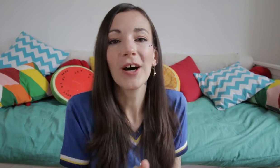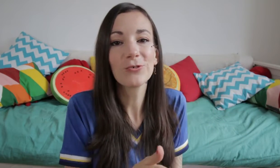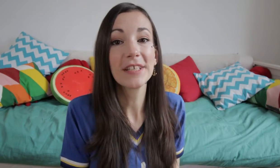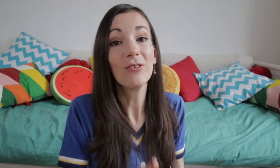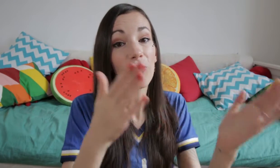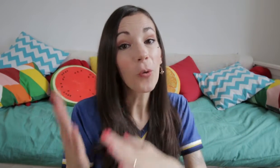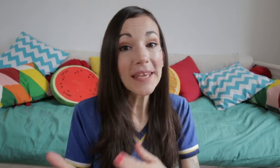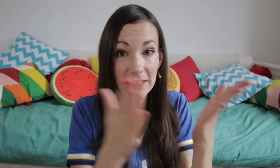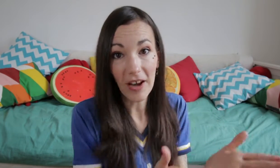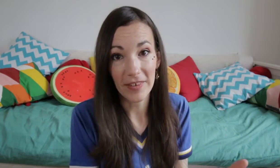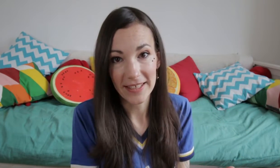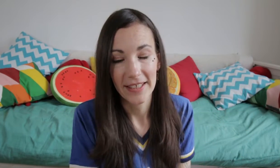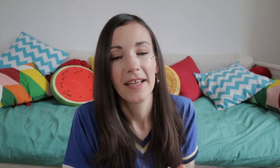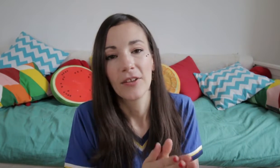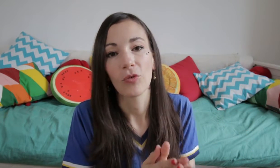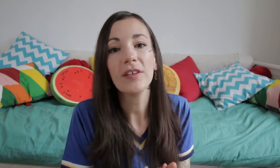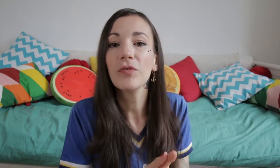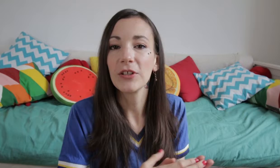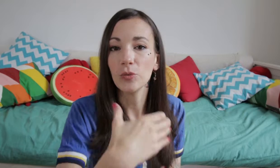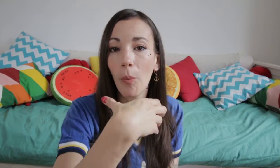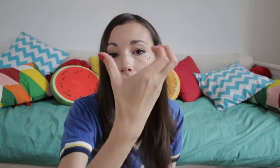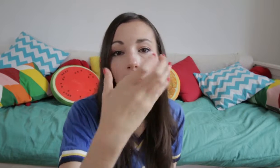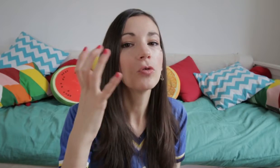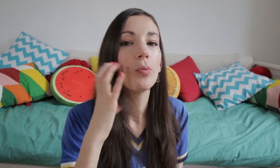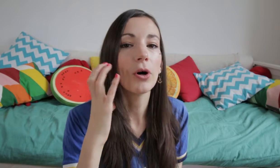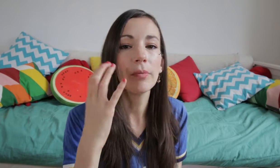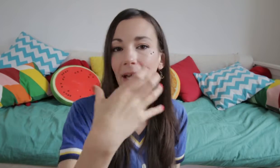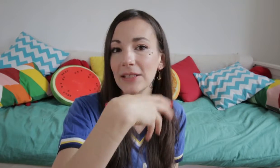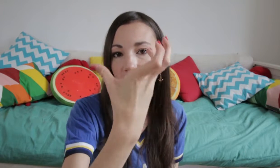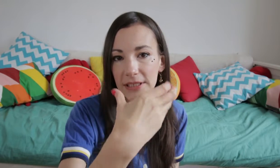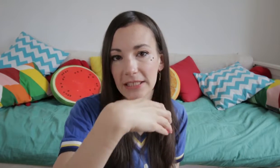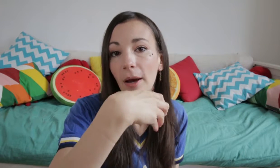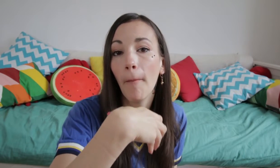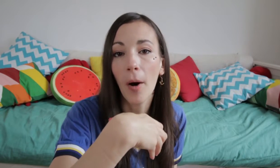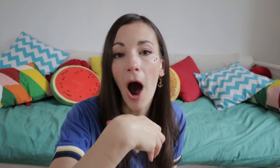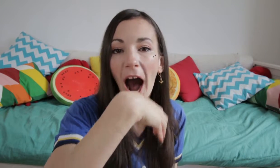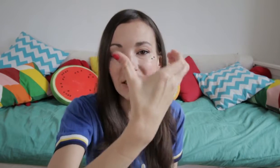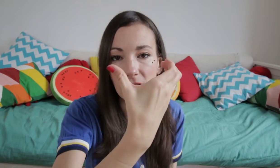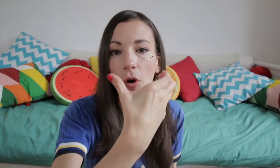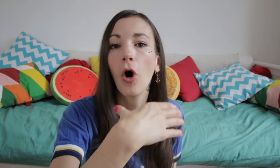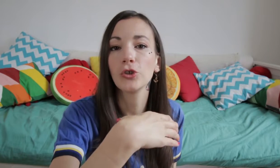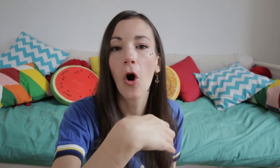rajouter le fruit qui va avec. Donc si vous faites une pomme, ou pomme, il y a les deux signes, pomme, on croque dedans,